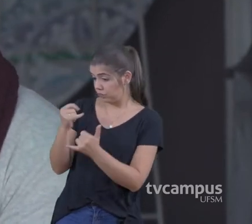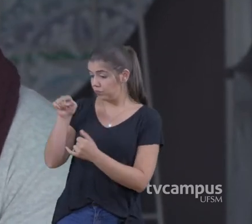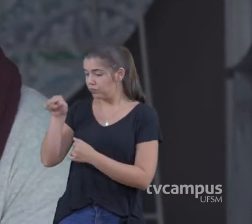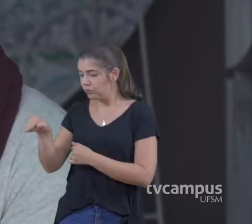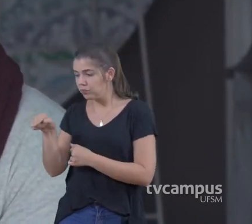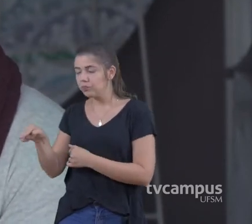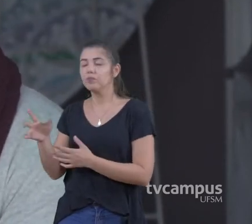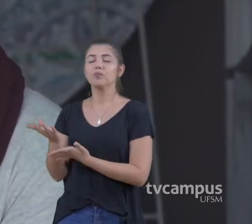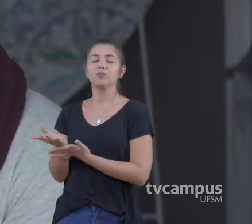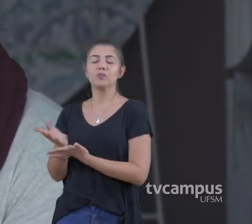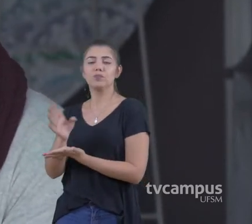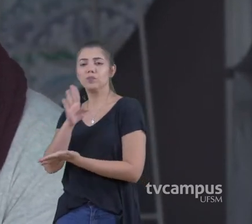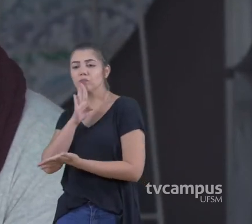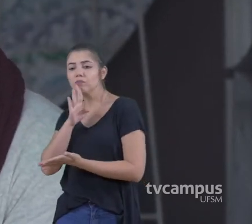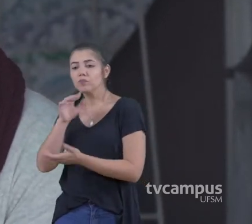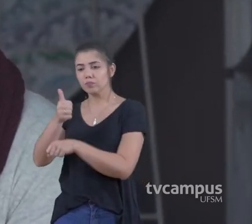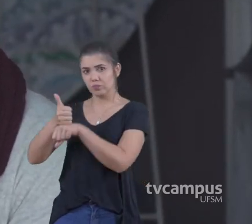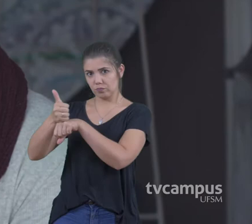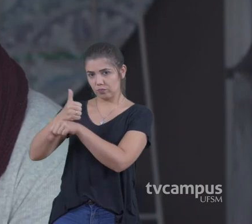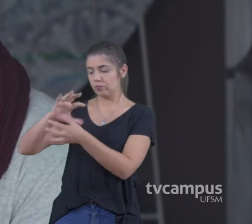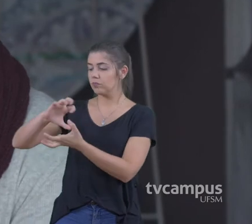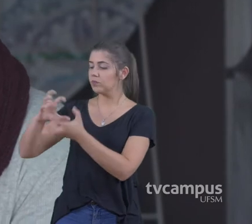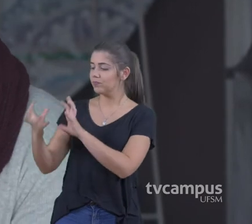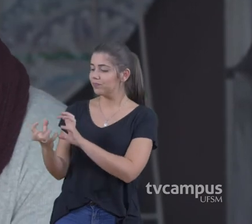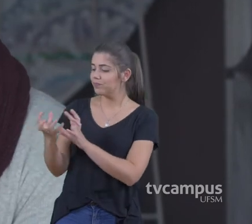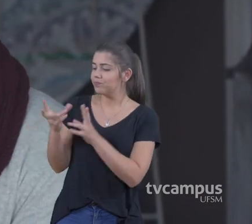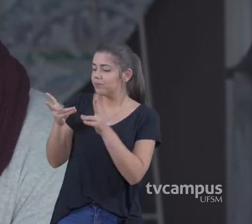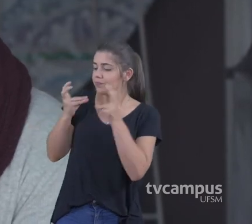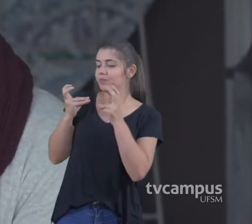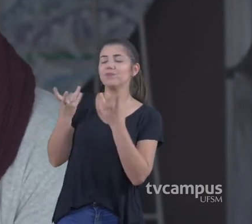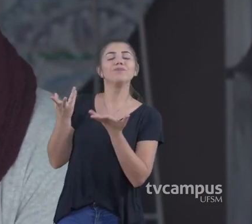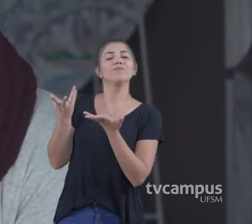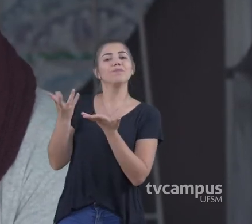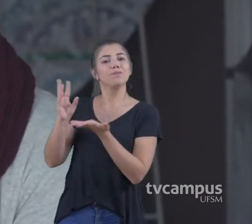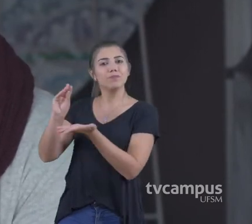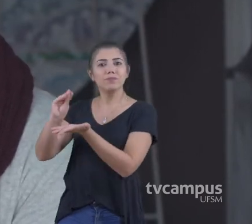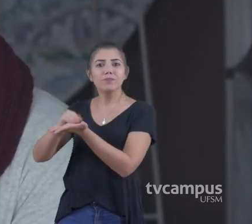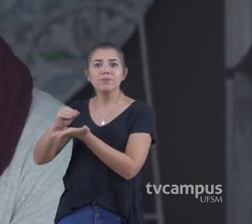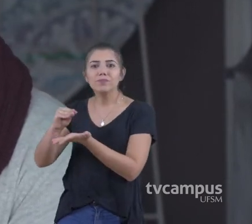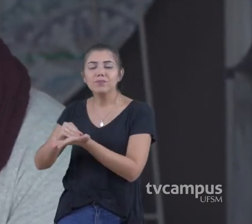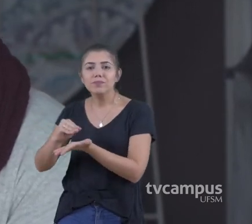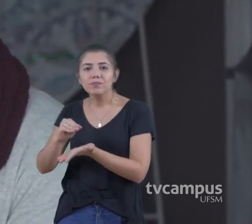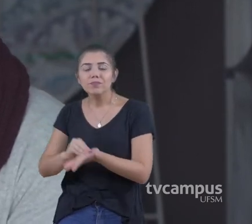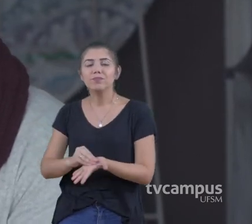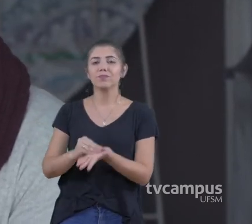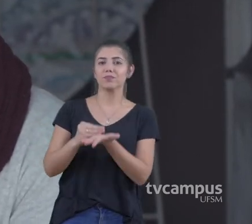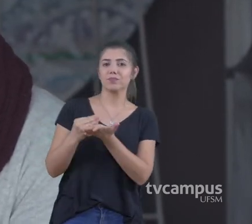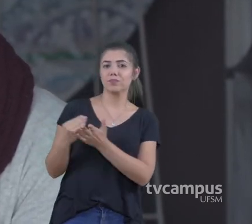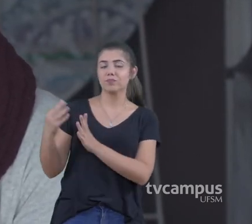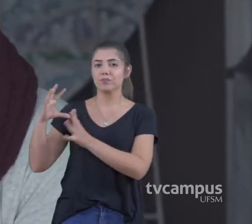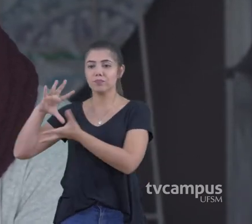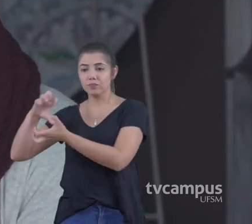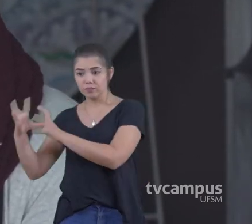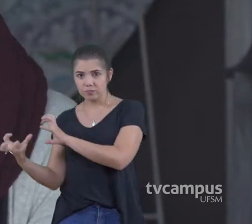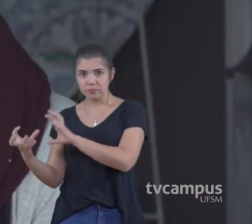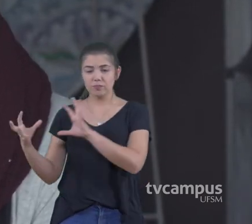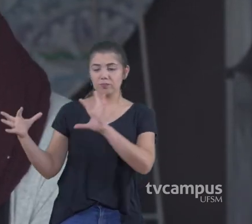Quando a gente ainda Tinha a casa do artesão Do município E aí eu vi Que faltava Alguma coisa Que ligasse o artesanato Com o turismo Do